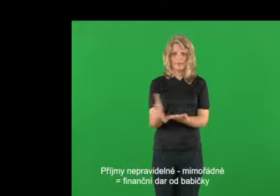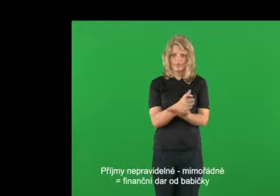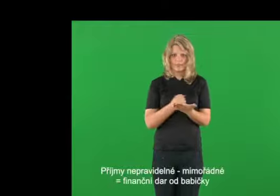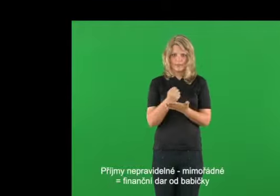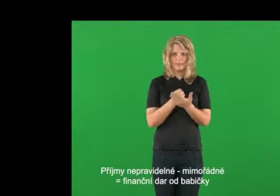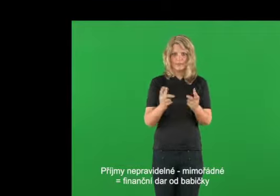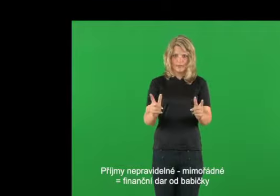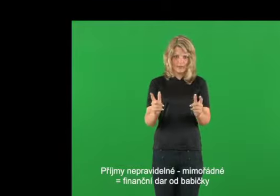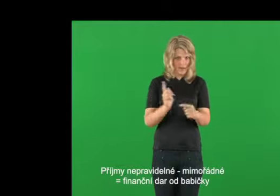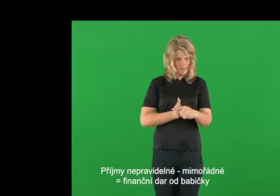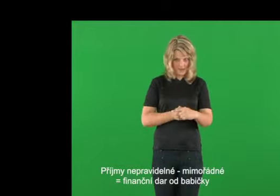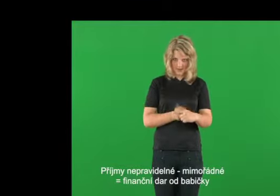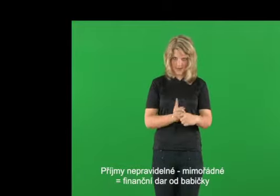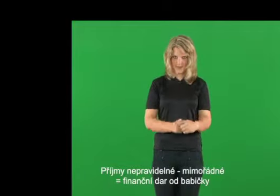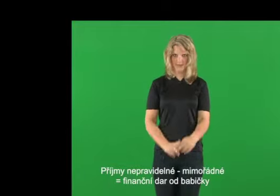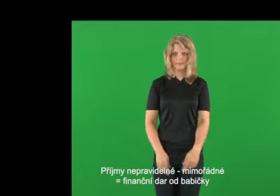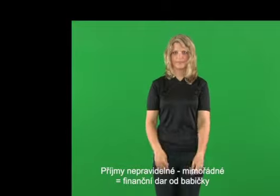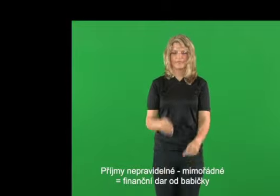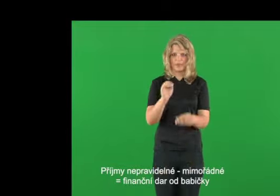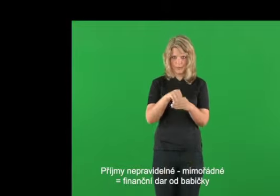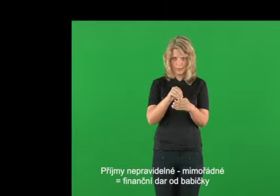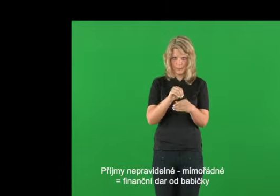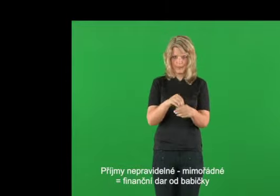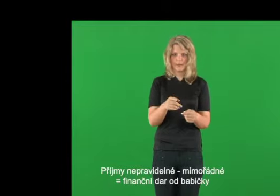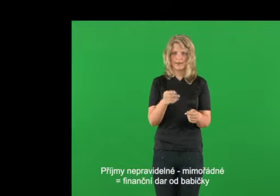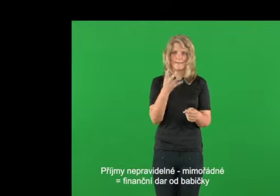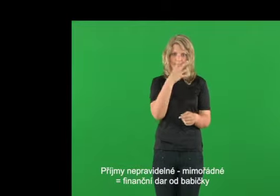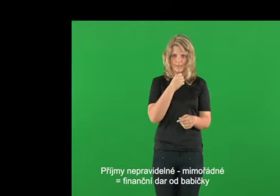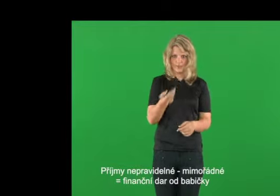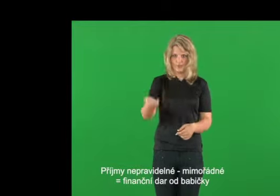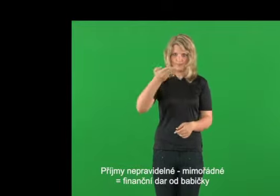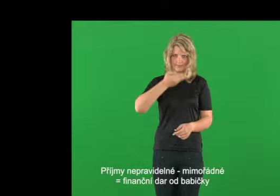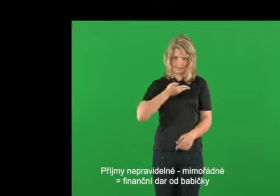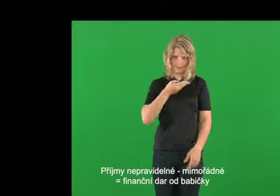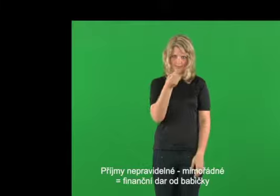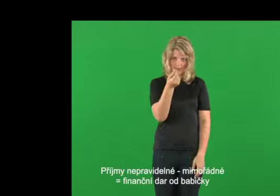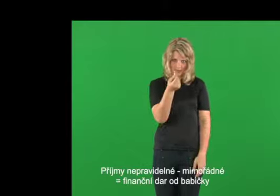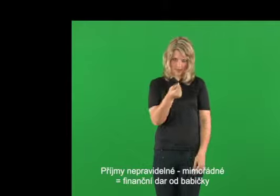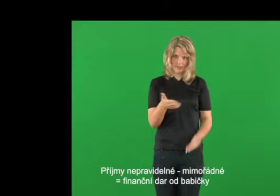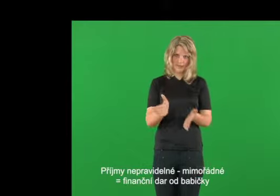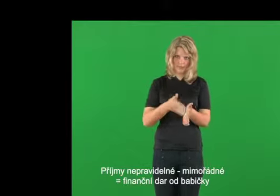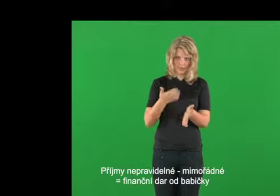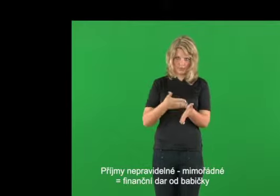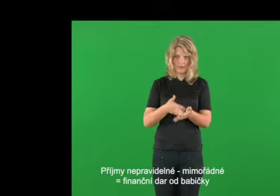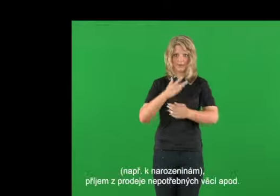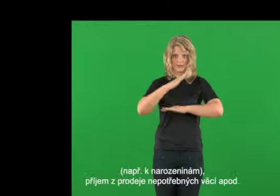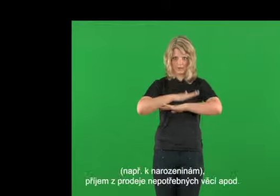Příjmy nepravidelné. Finanční dár od babičky, například narozenina,